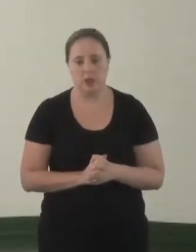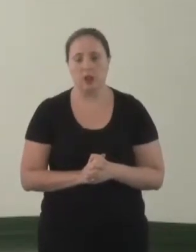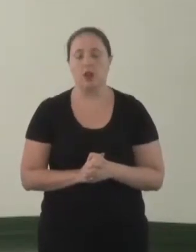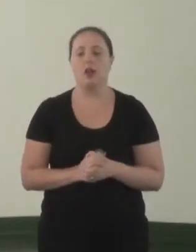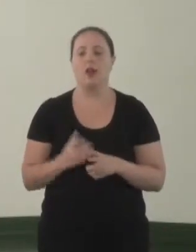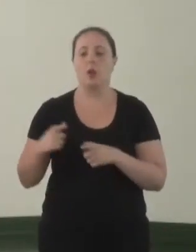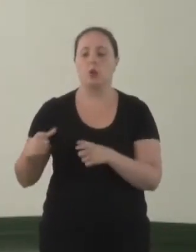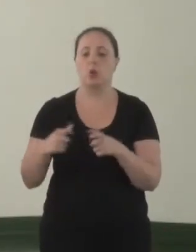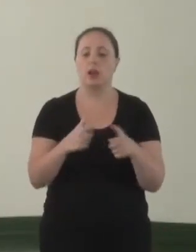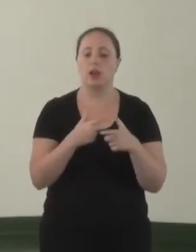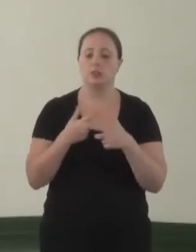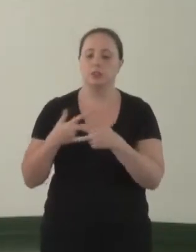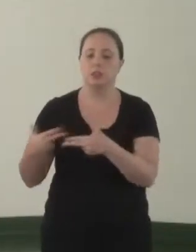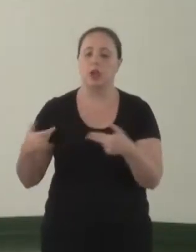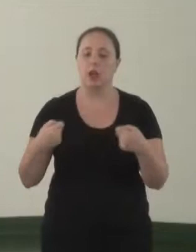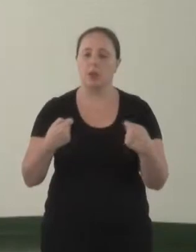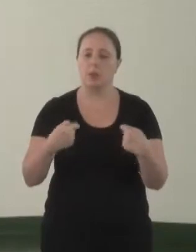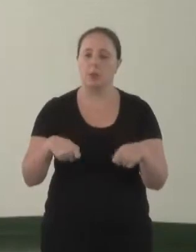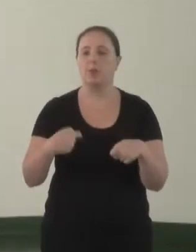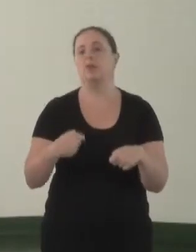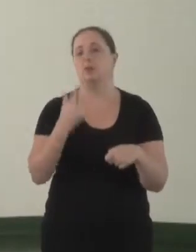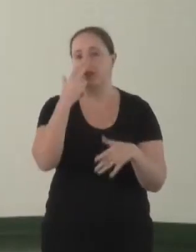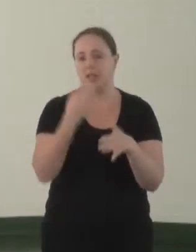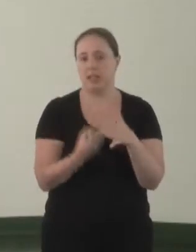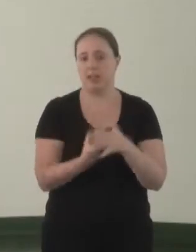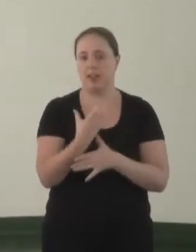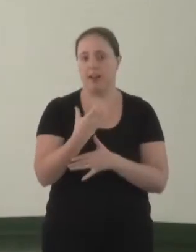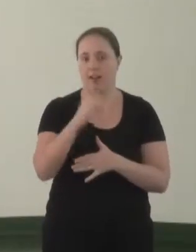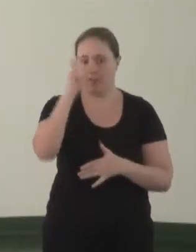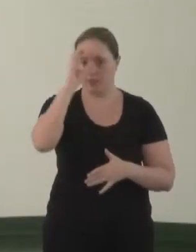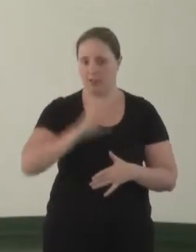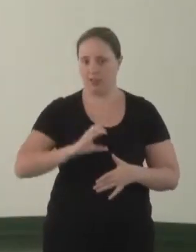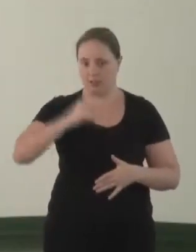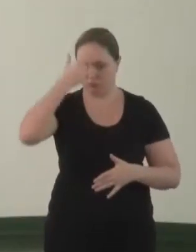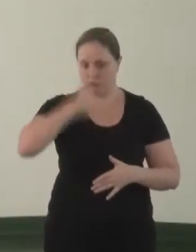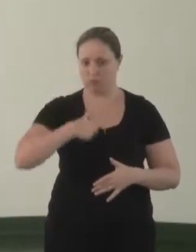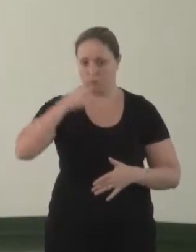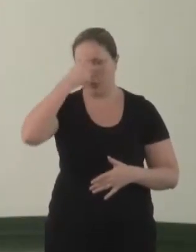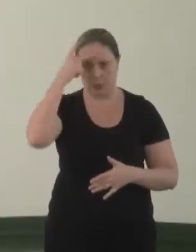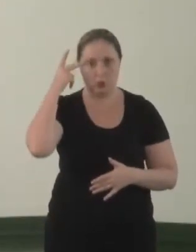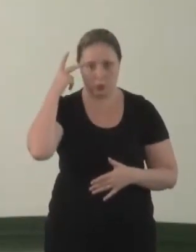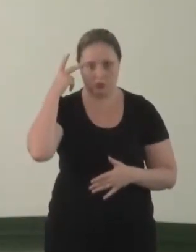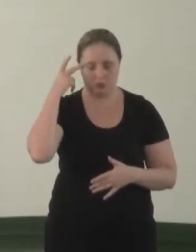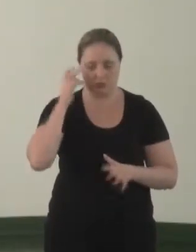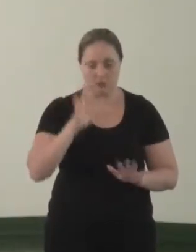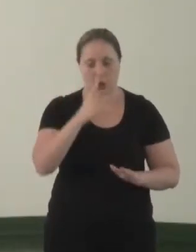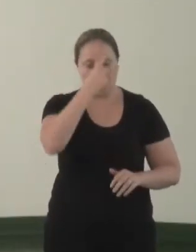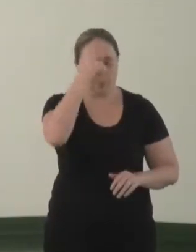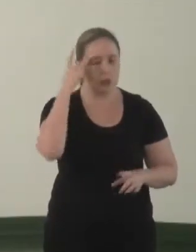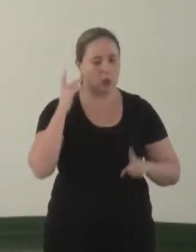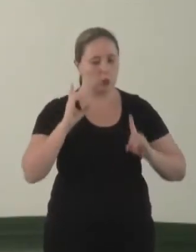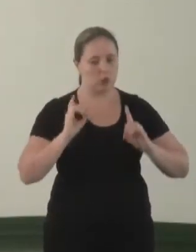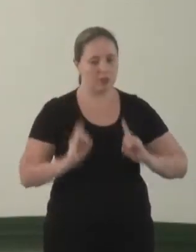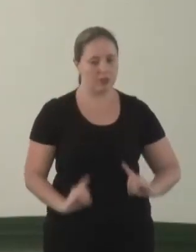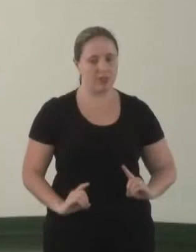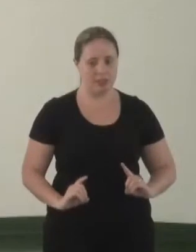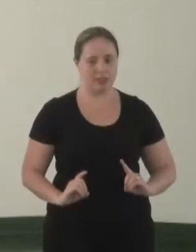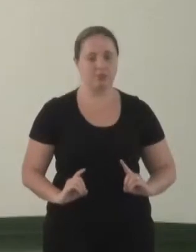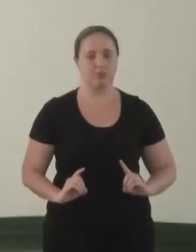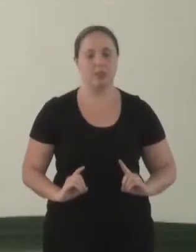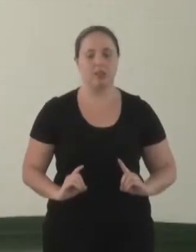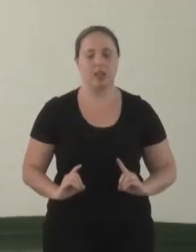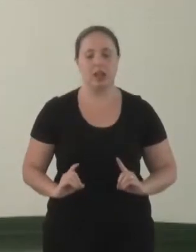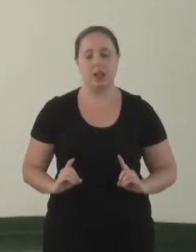que gerar a cidadania na pessoa. A pessoa com deficiência